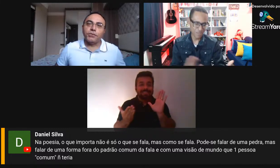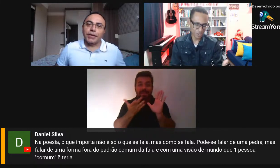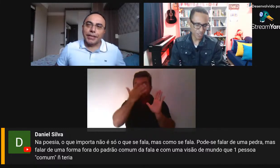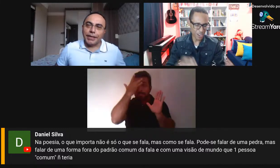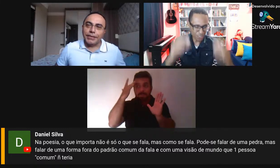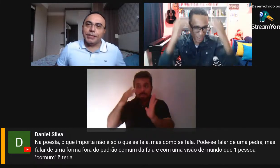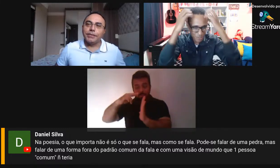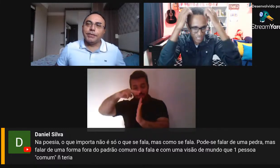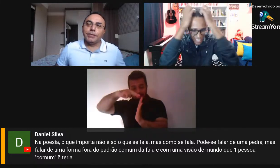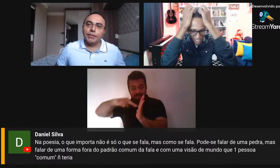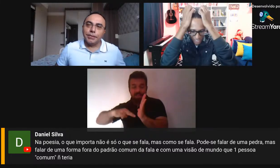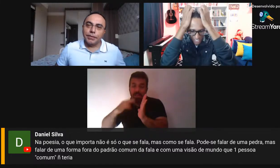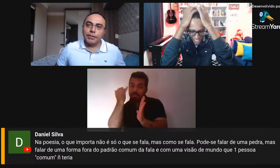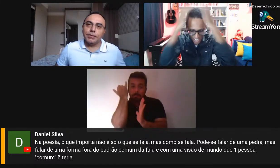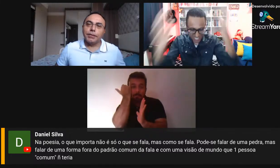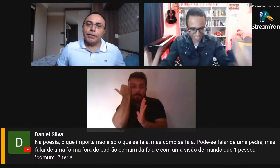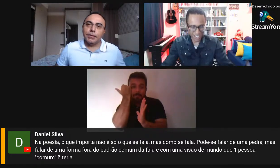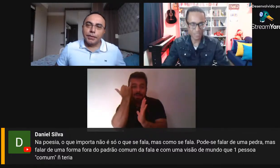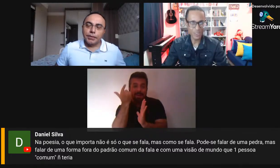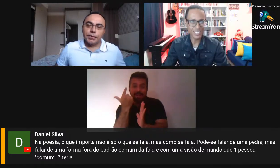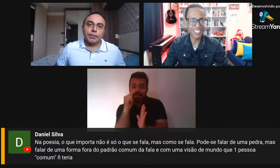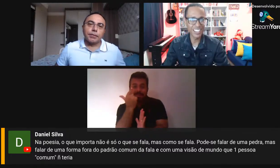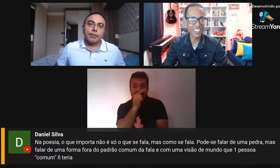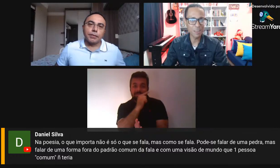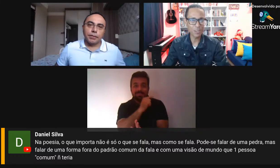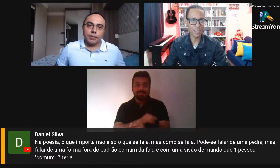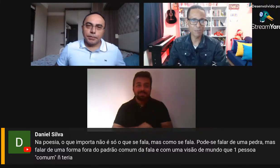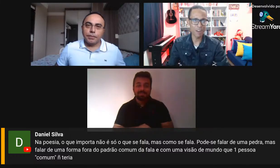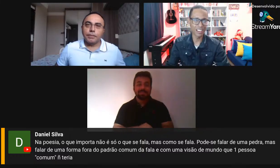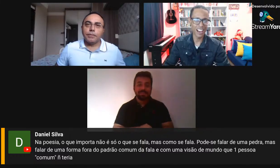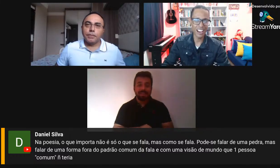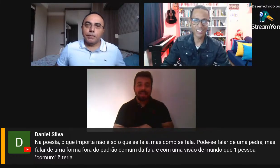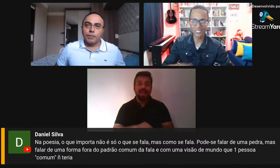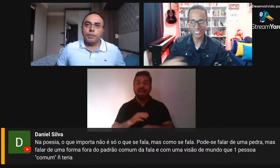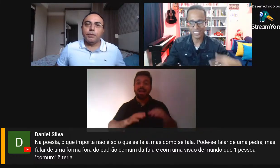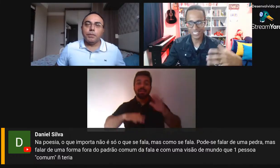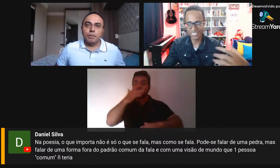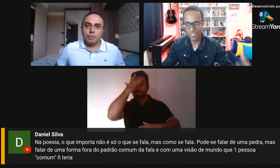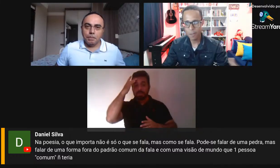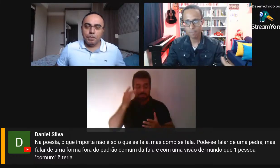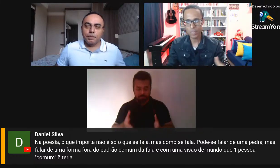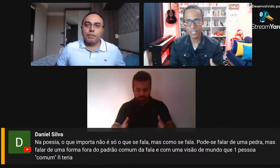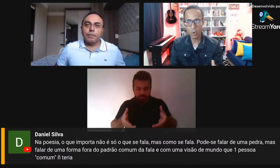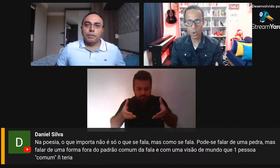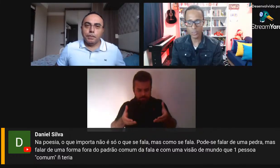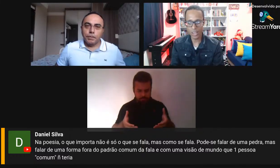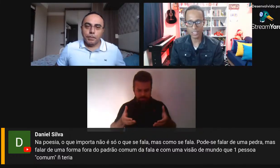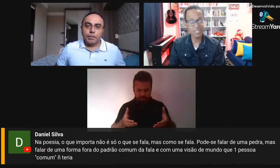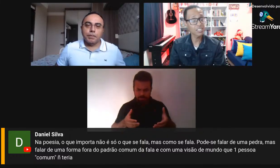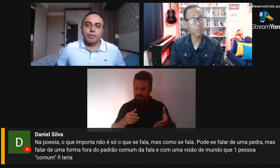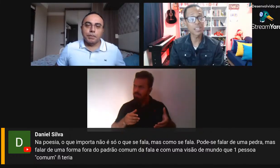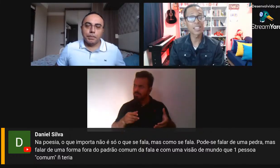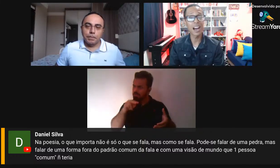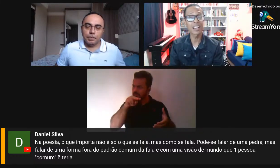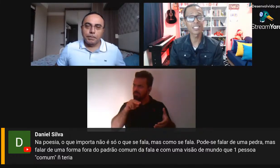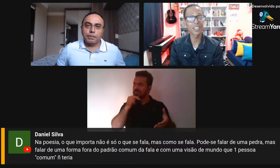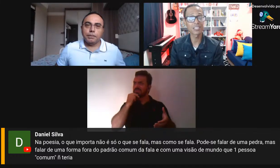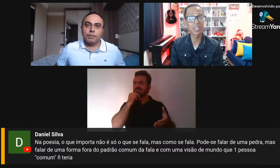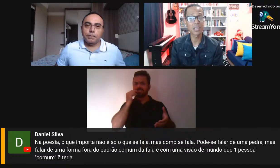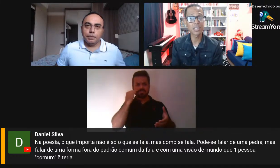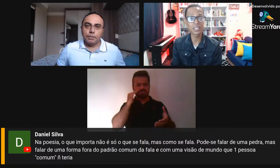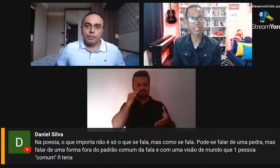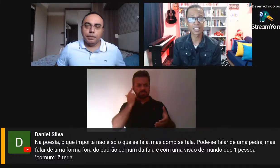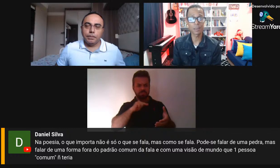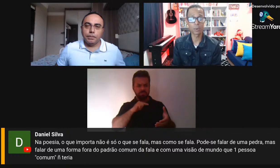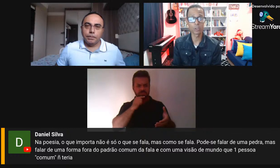Verdade, verdade. Eu vou ler isso daqui, será que eu vou entender? porque já me falaram. Então, quando essa sensibilidade